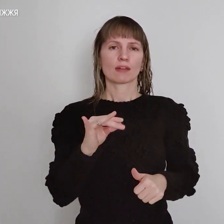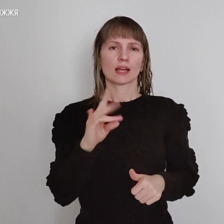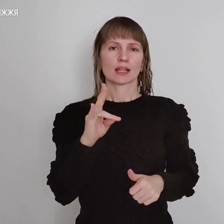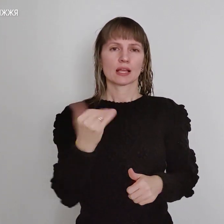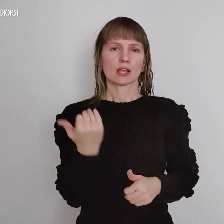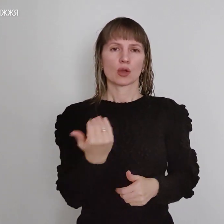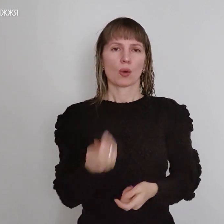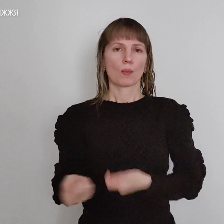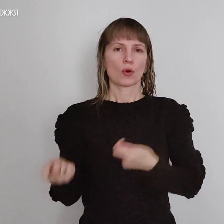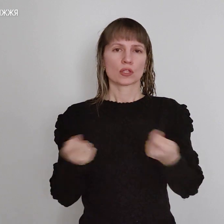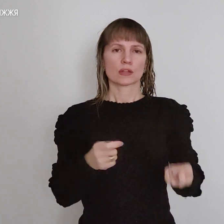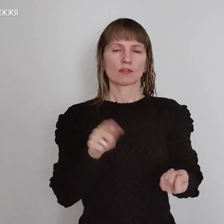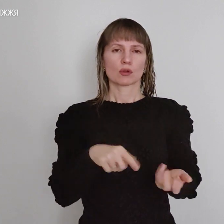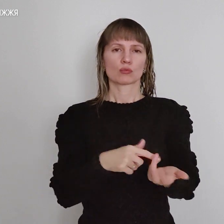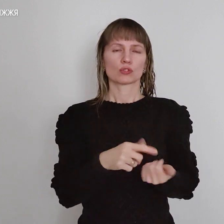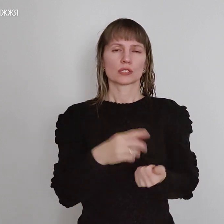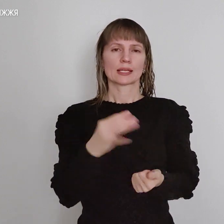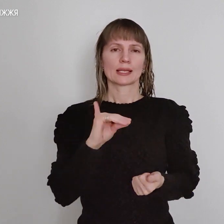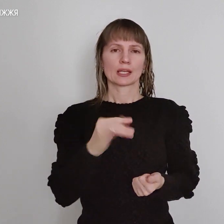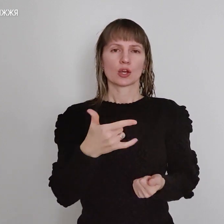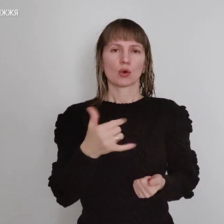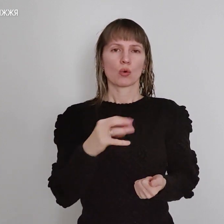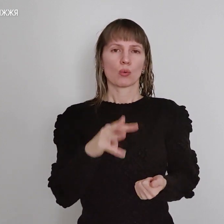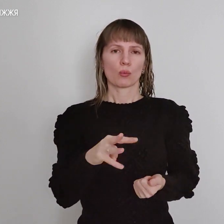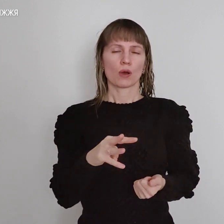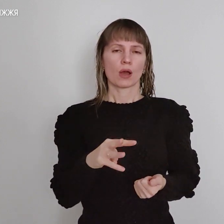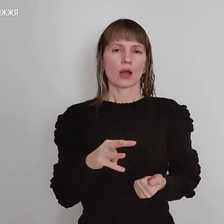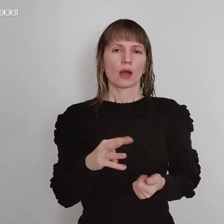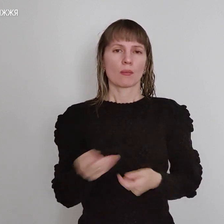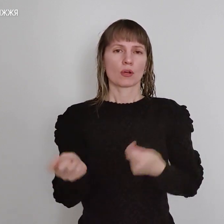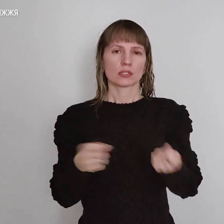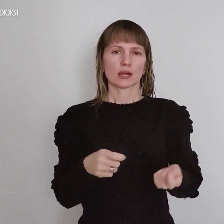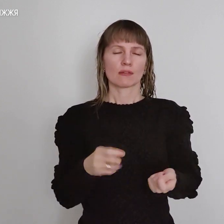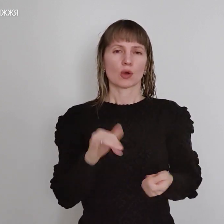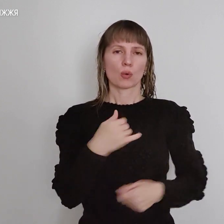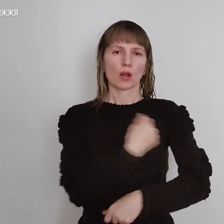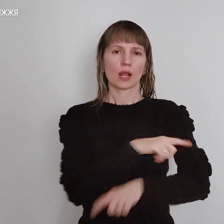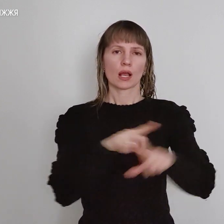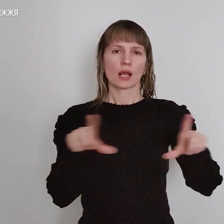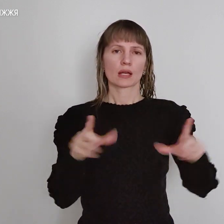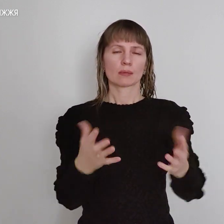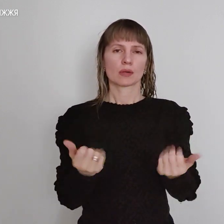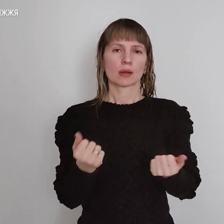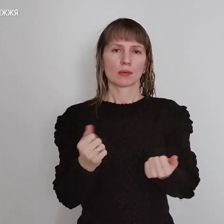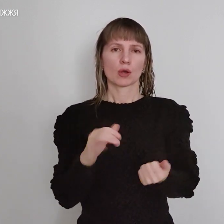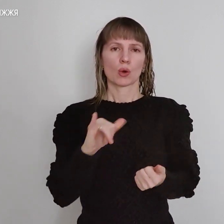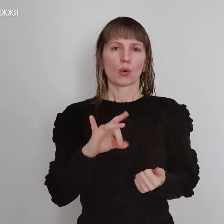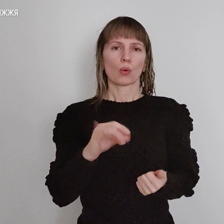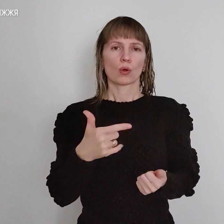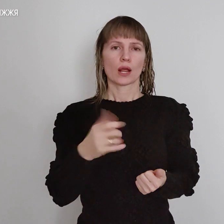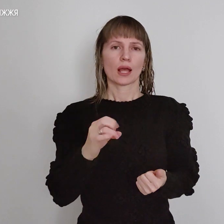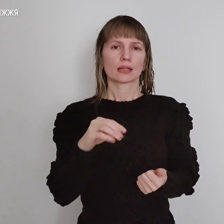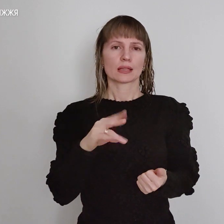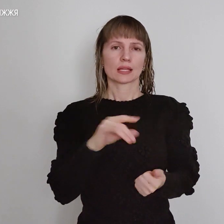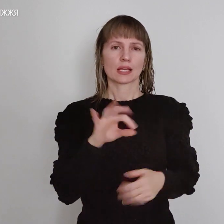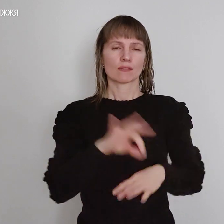поставку, тому числі і гуманітарні, а безпосередньо у лікарні приймають ургентних хворих. Про наявність